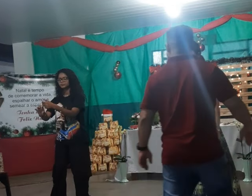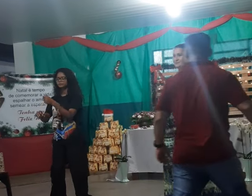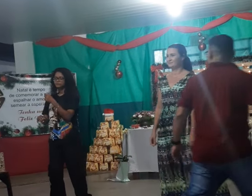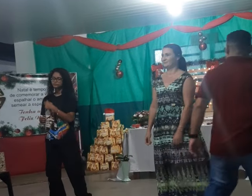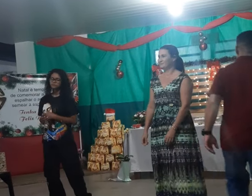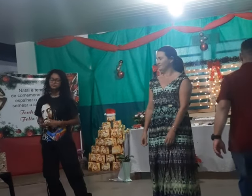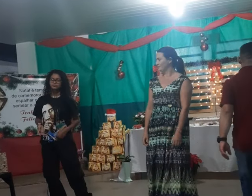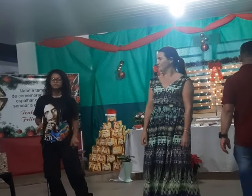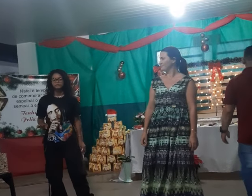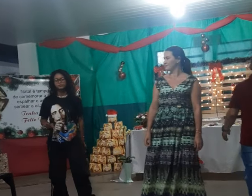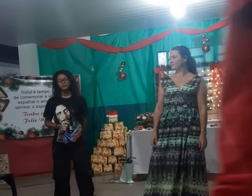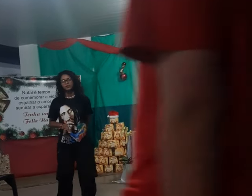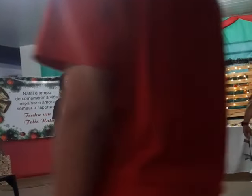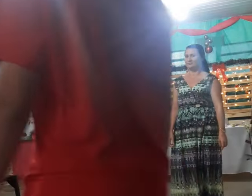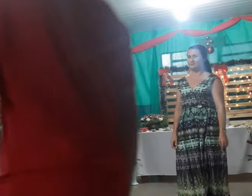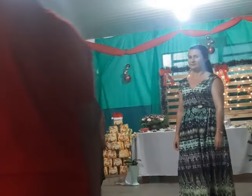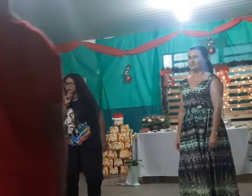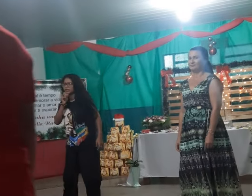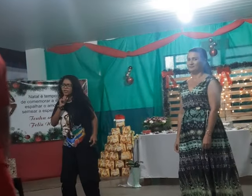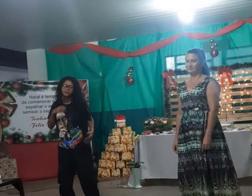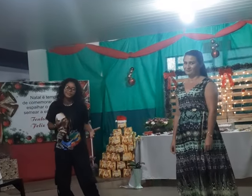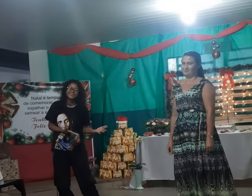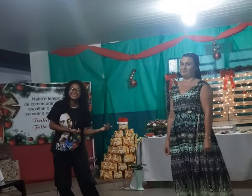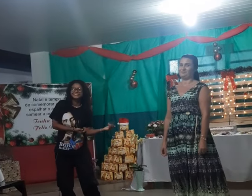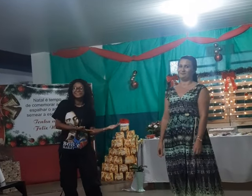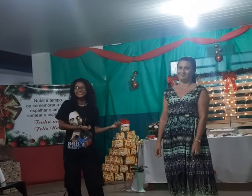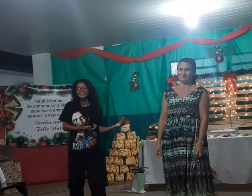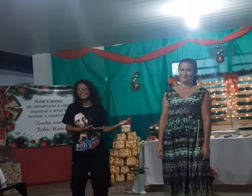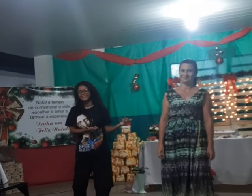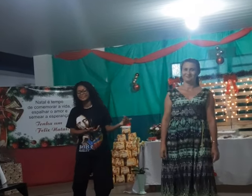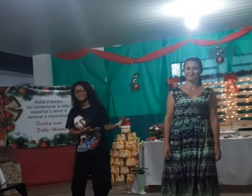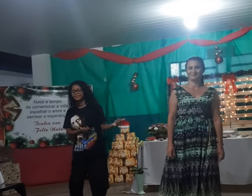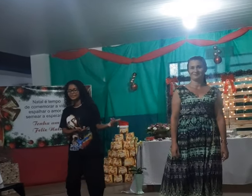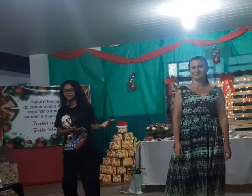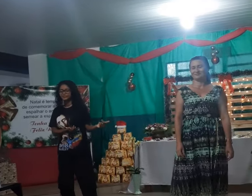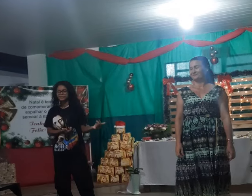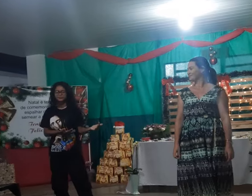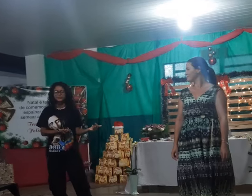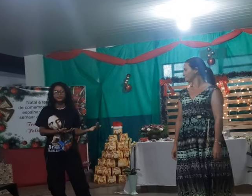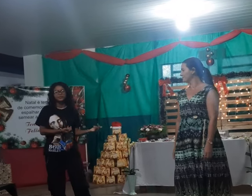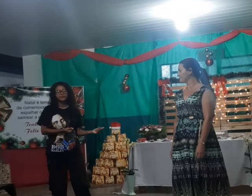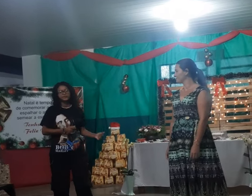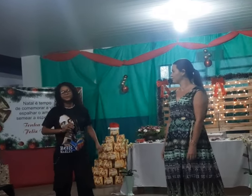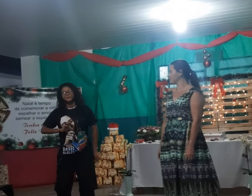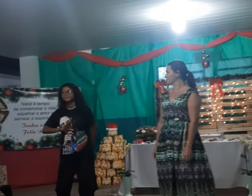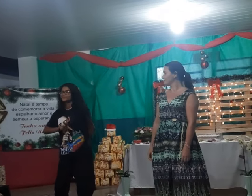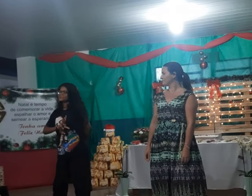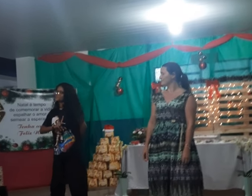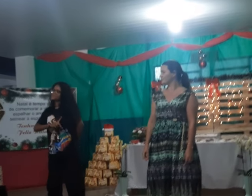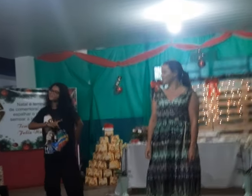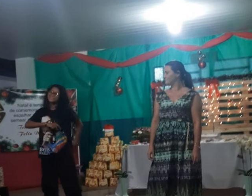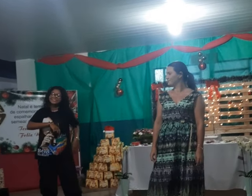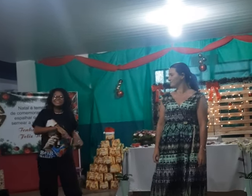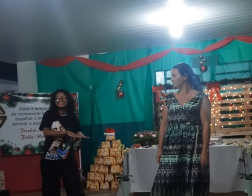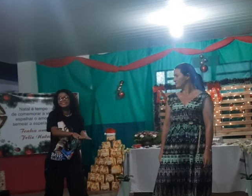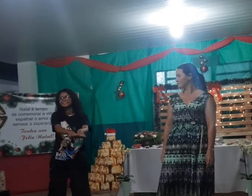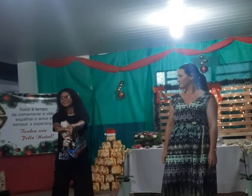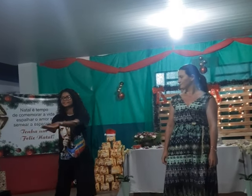do velho e do novo, do amor com o